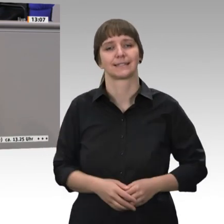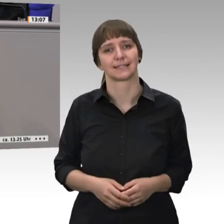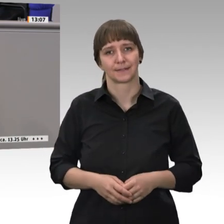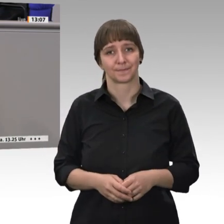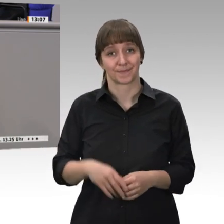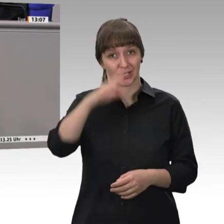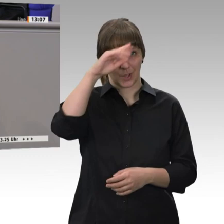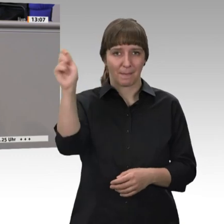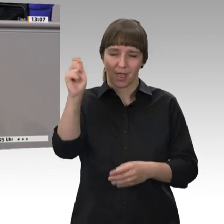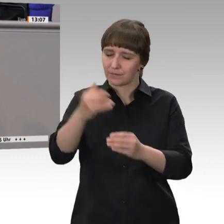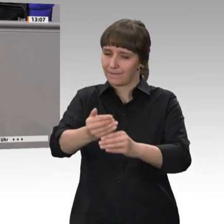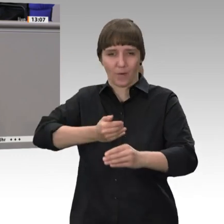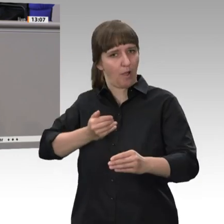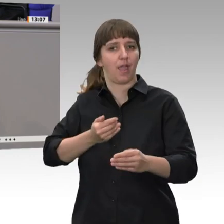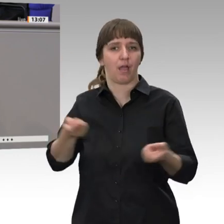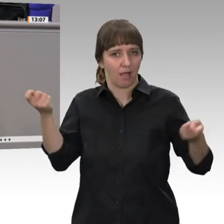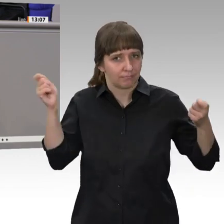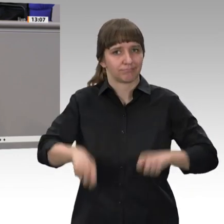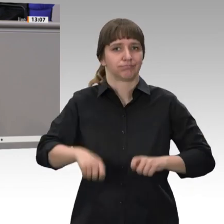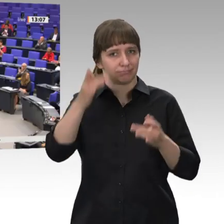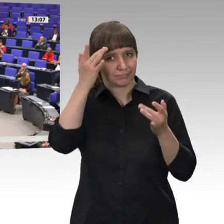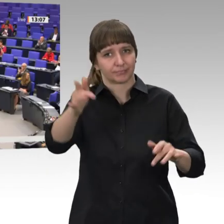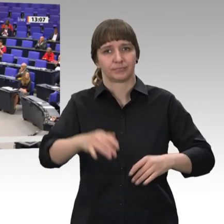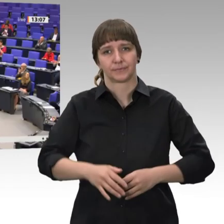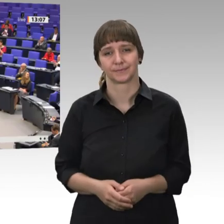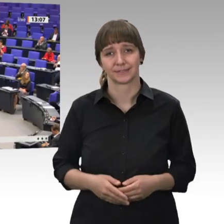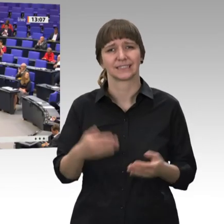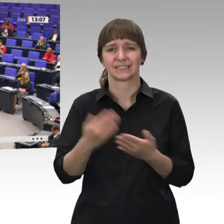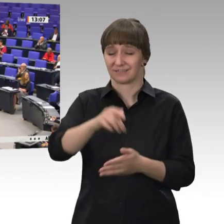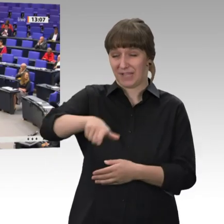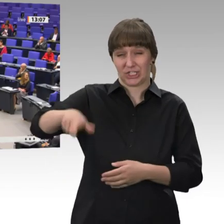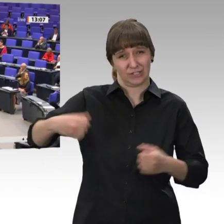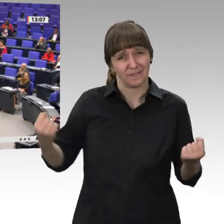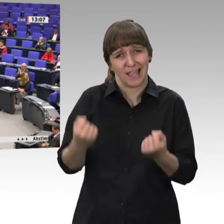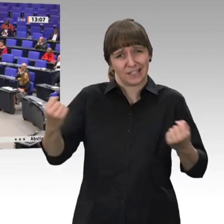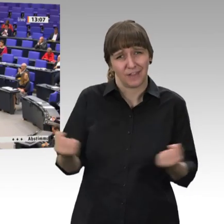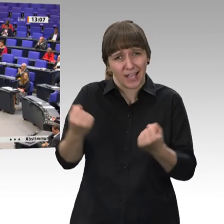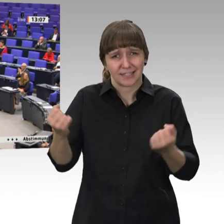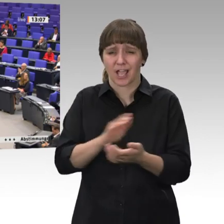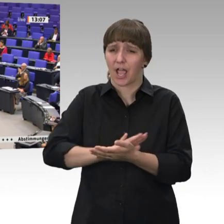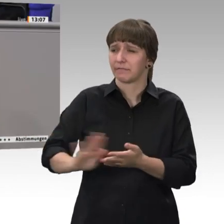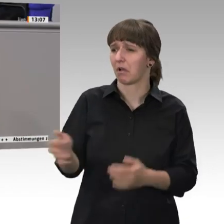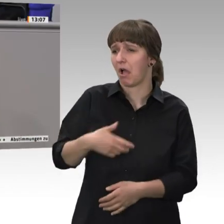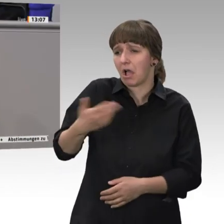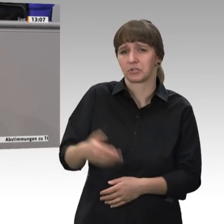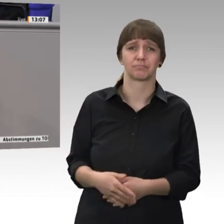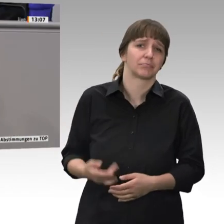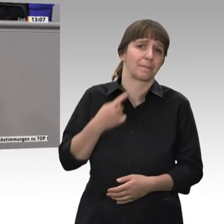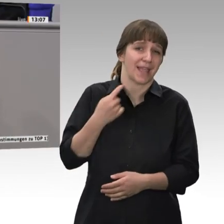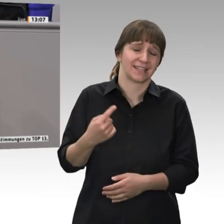Sommerpause. Lasst diese fleißigen Leute nicht im Regen stehen. Es geht um 1,3 Millionen